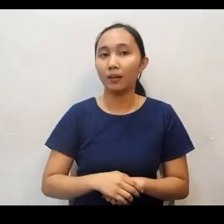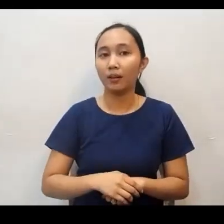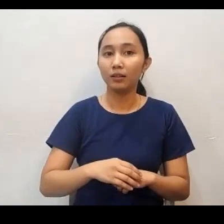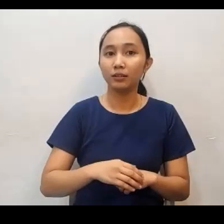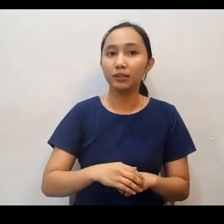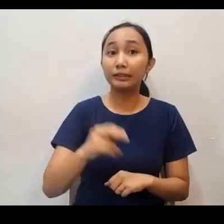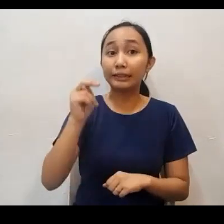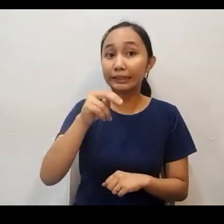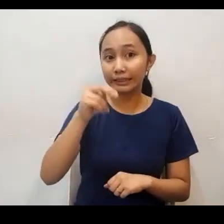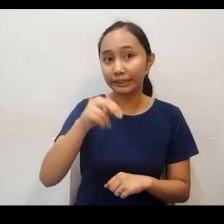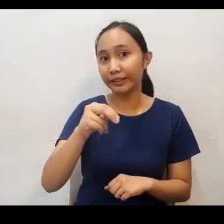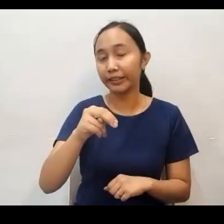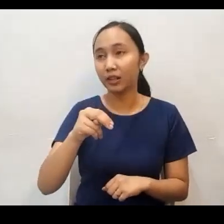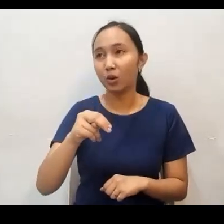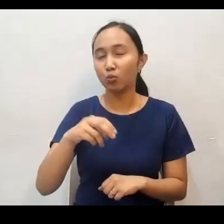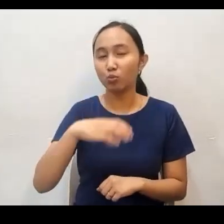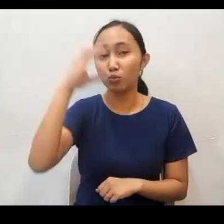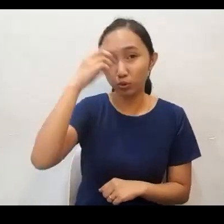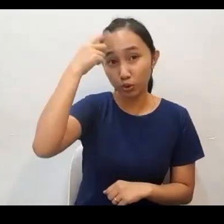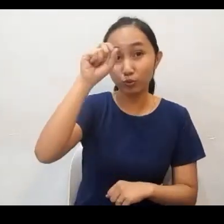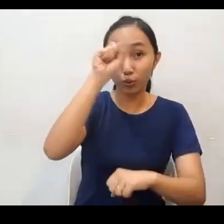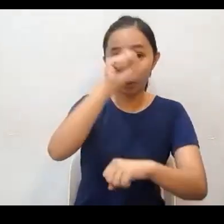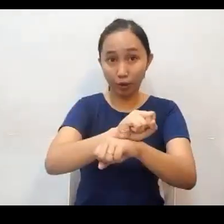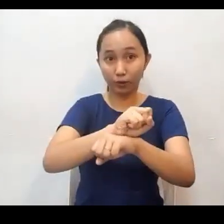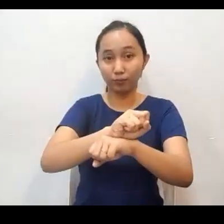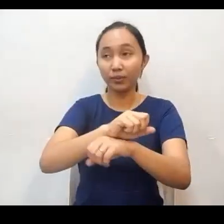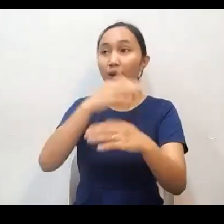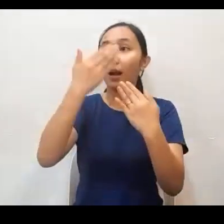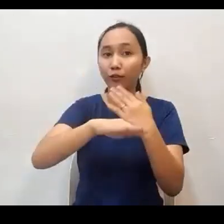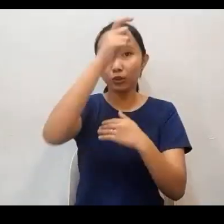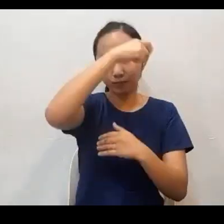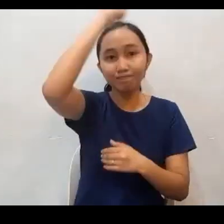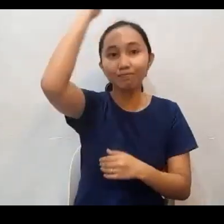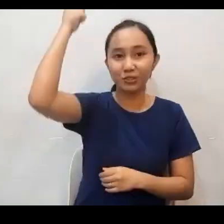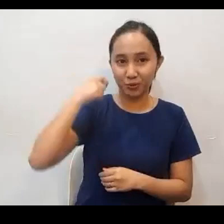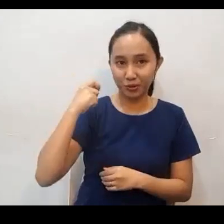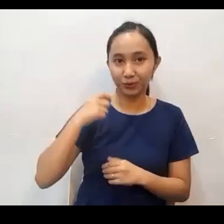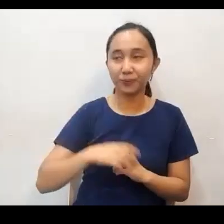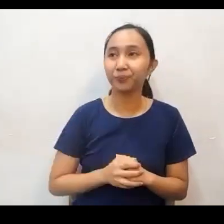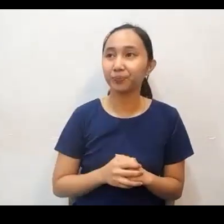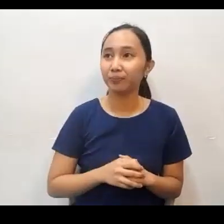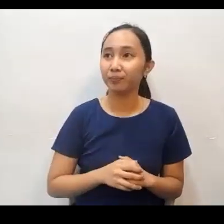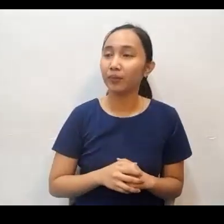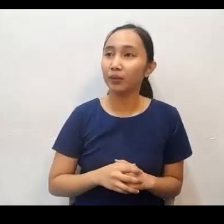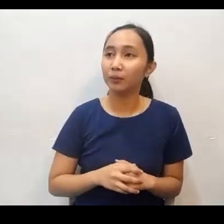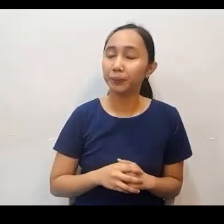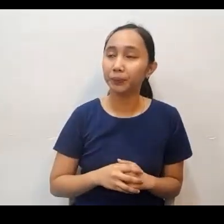Kaya ako po ay nagbibigay ng payo dun sa mga brothers and sisters magsisimulan ng magtrabaho pagkatapos po nilang gumradway